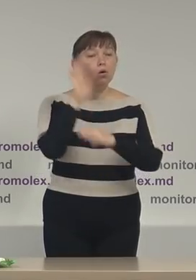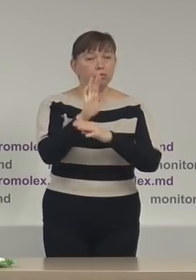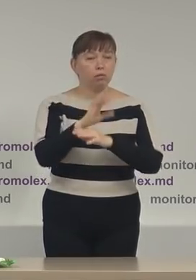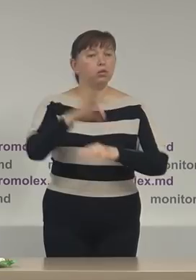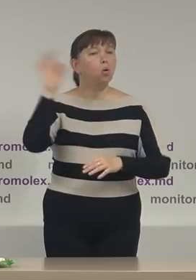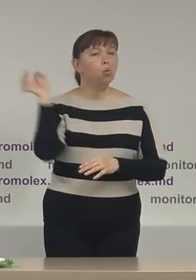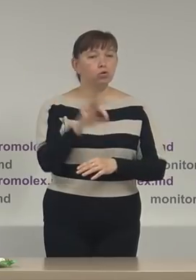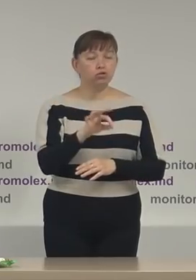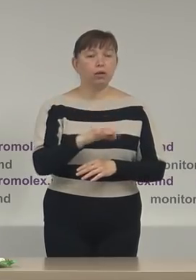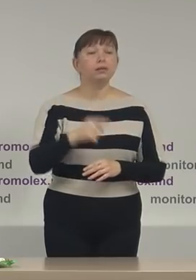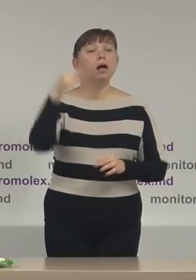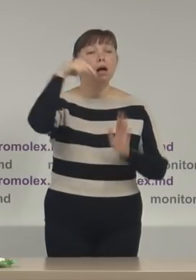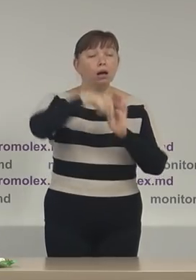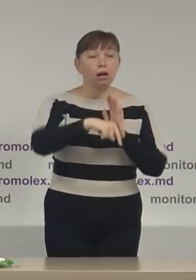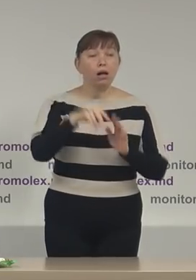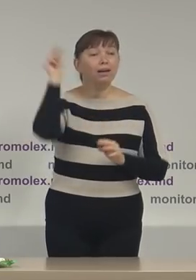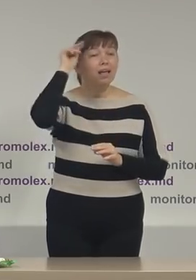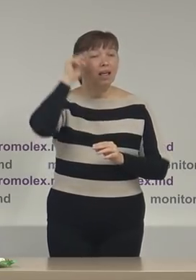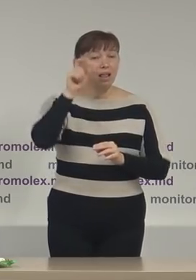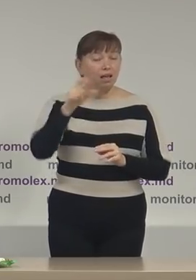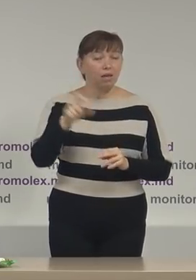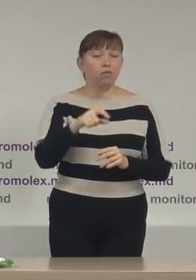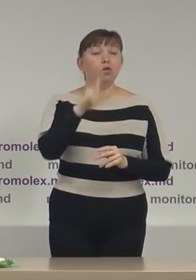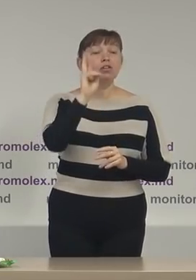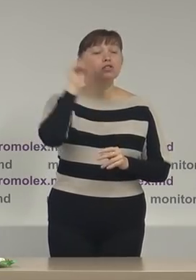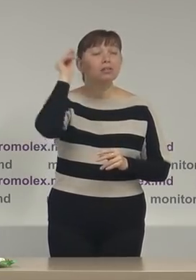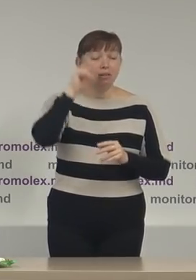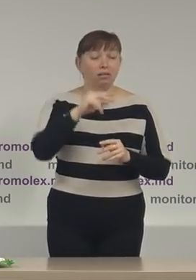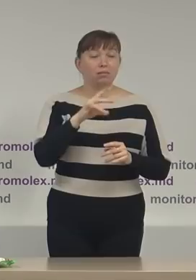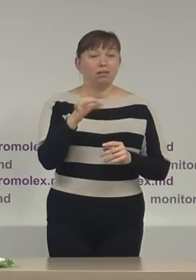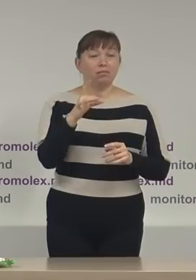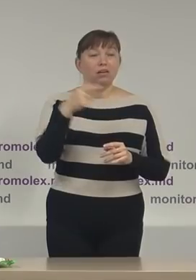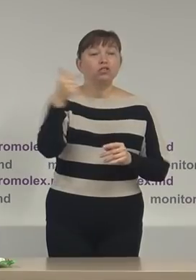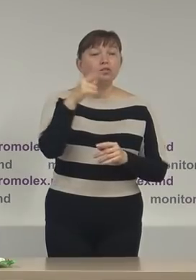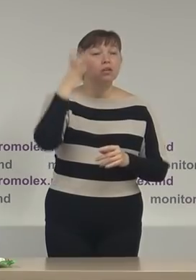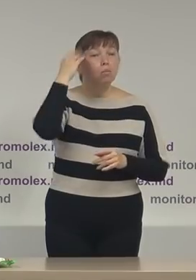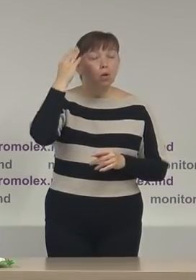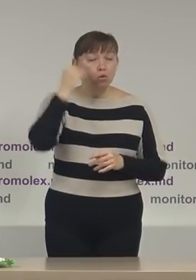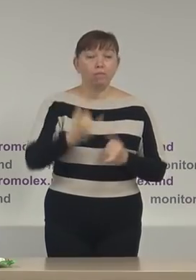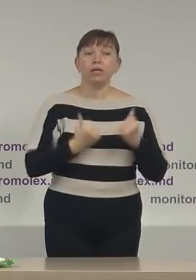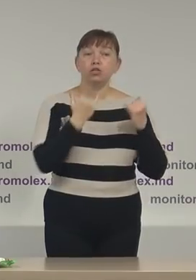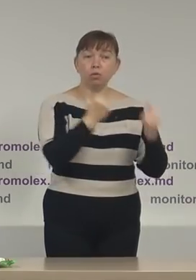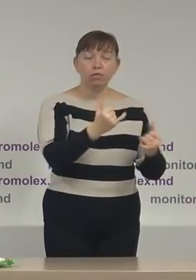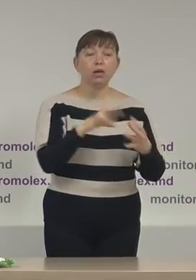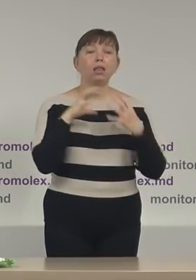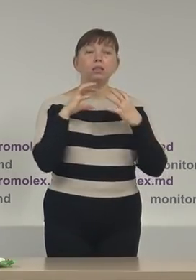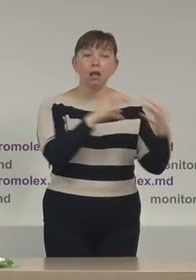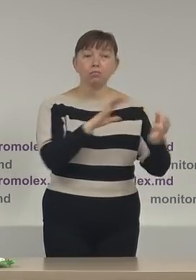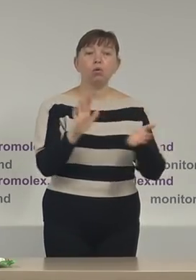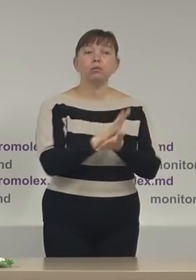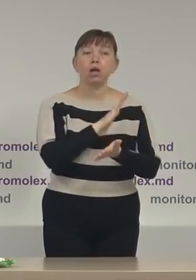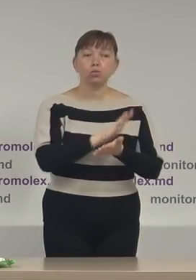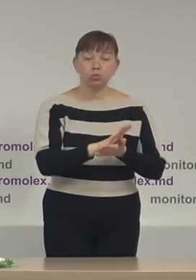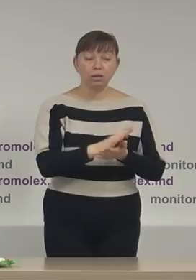urgență prin care elevelor cetățenii Republicii Moldova le se oferă transport gratuit